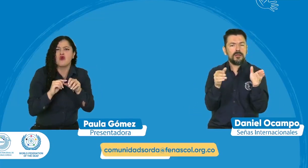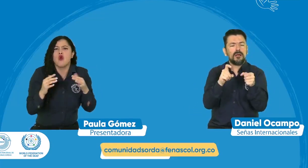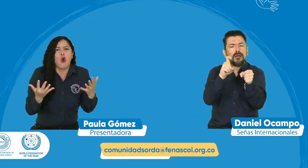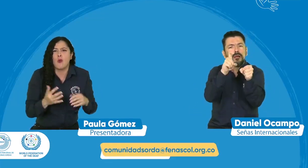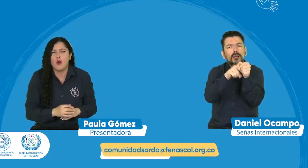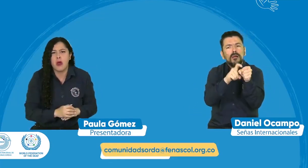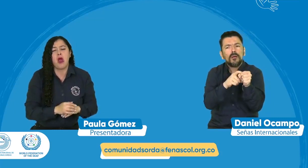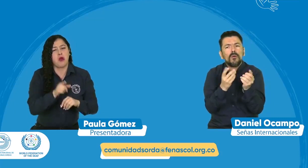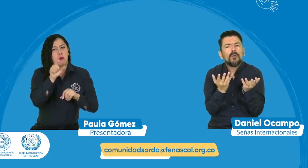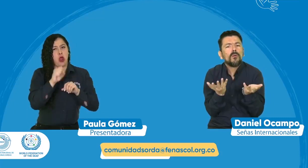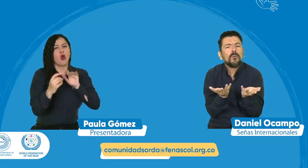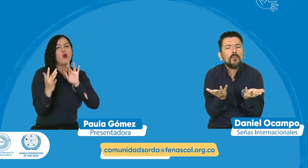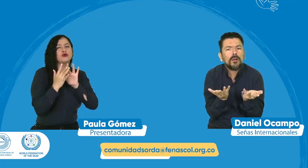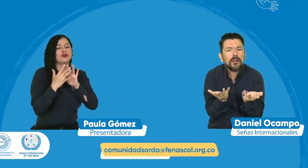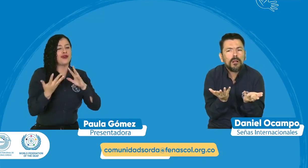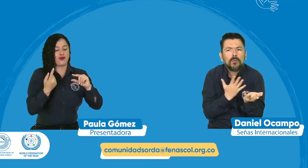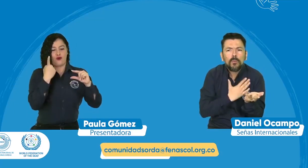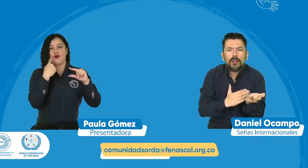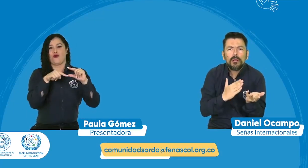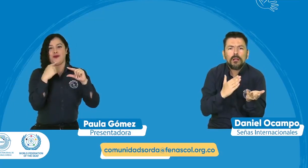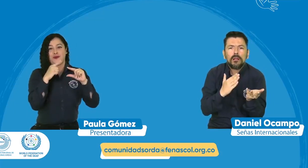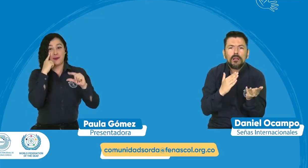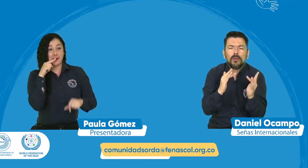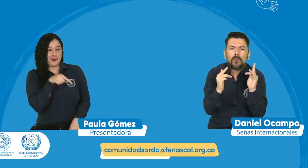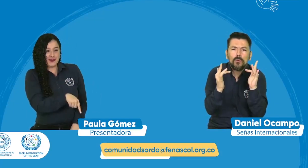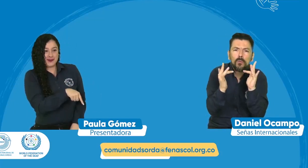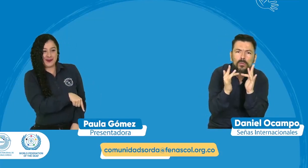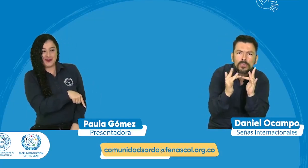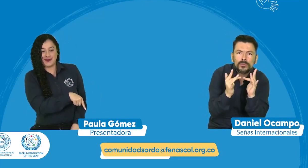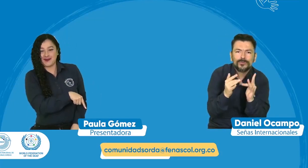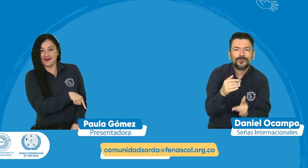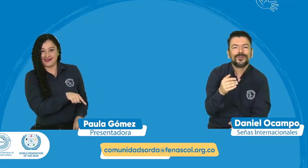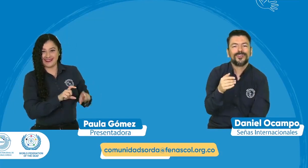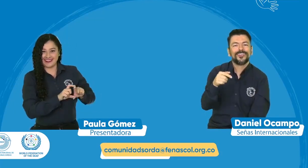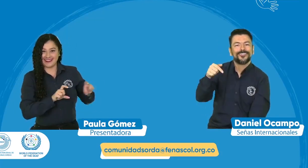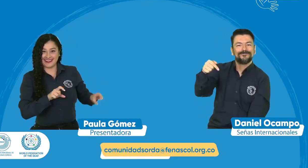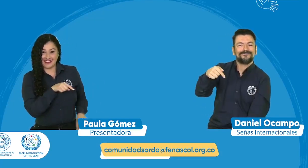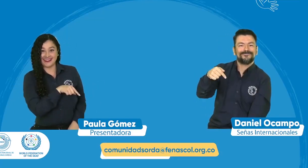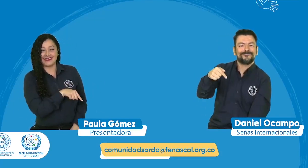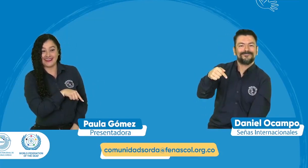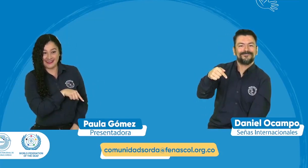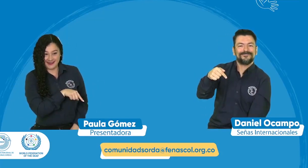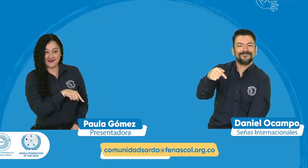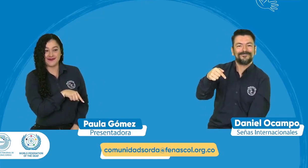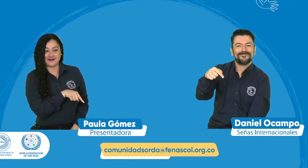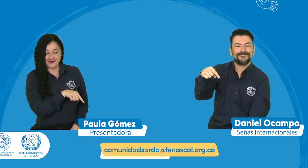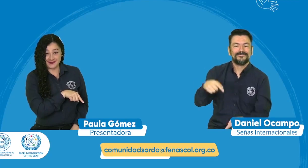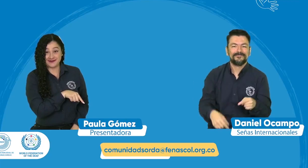están las inscripciones abiertas lo pueden hacer ponerse en contacto a través de este correo que ven en pantalla